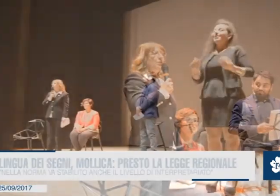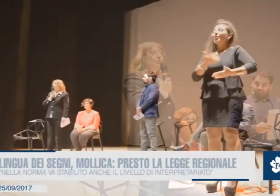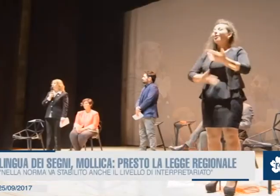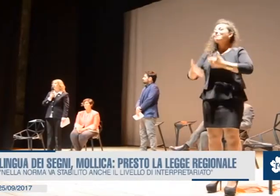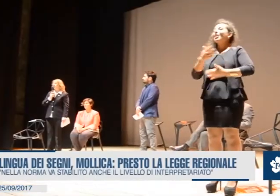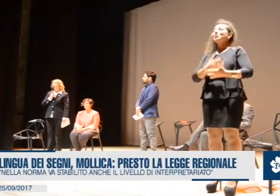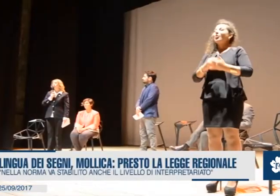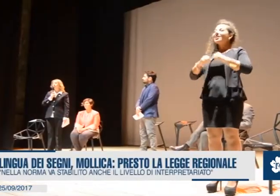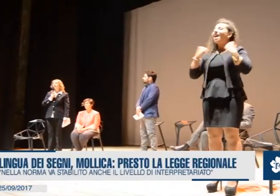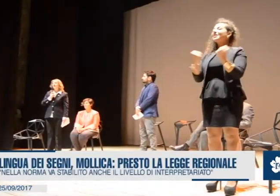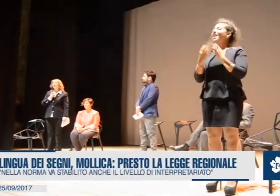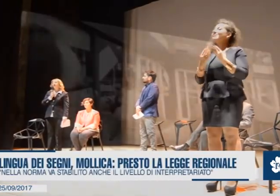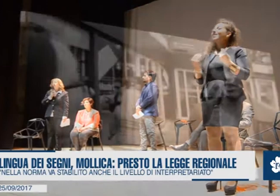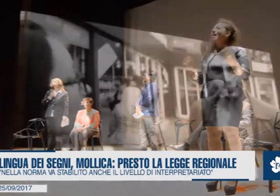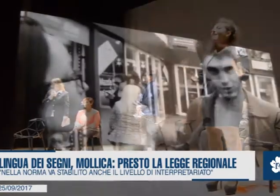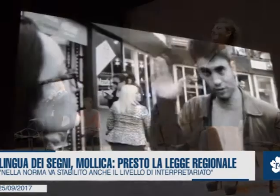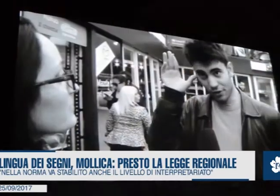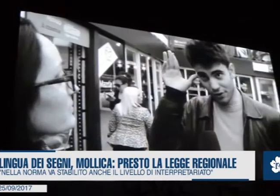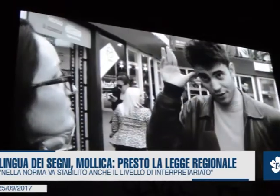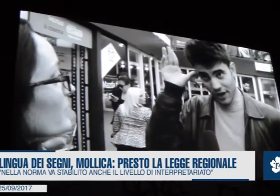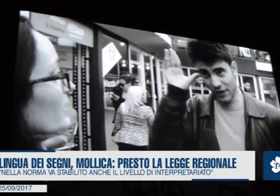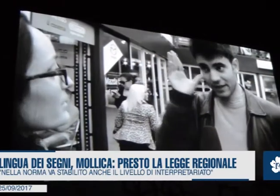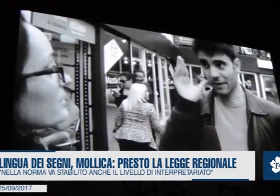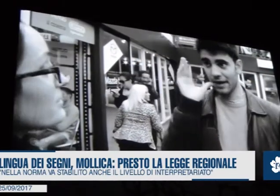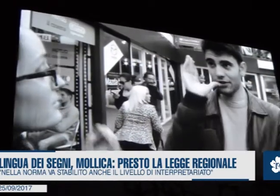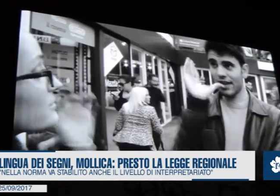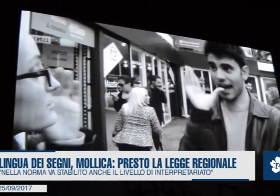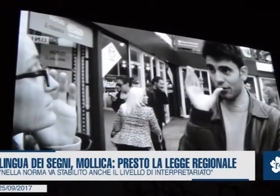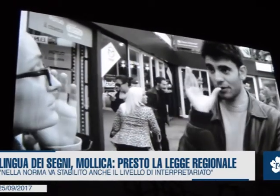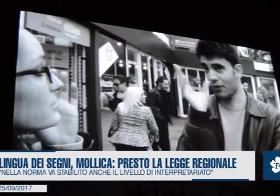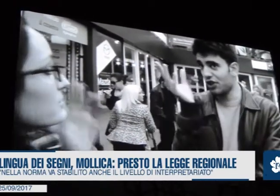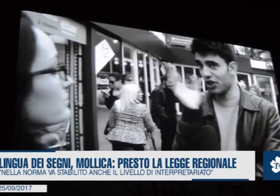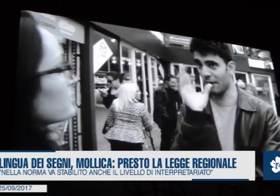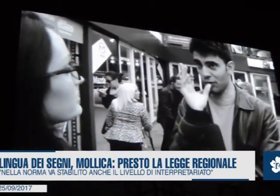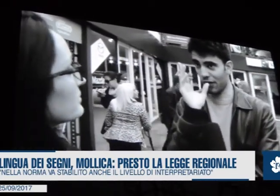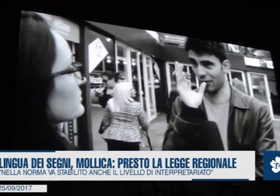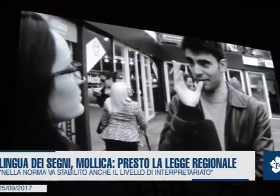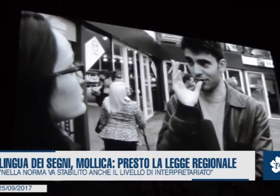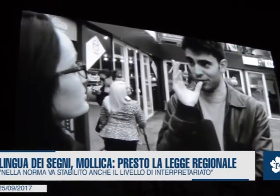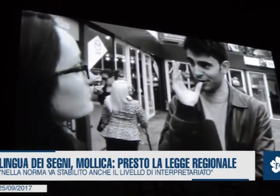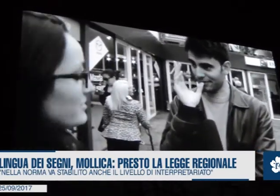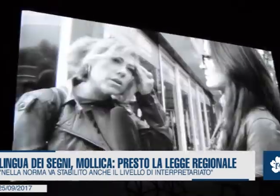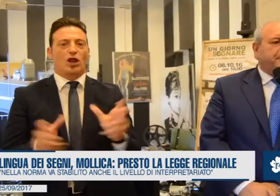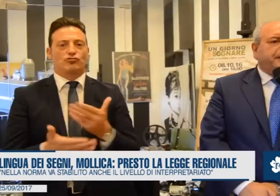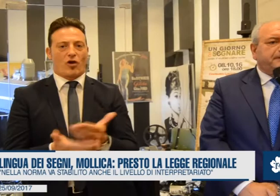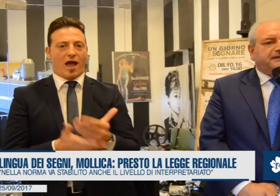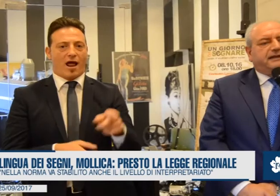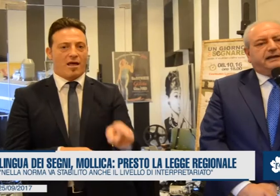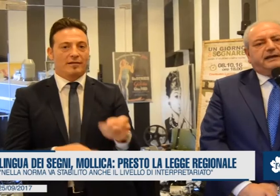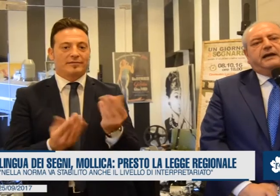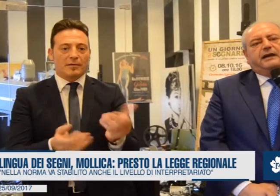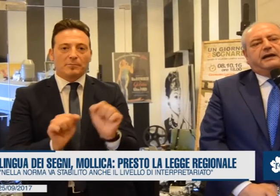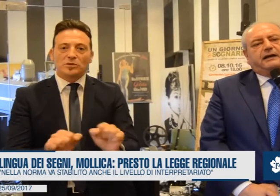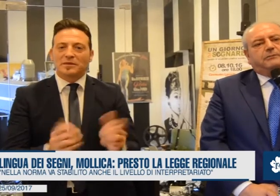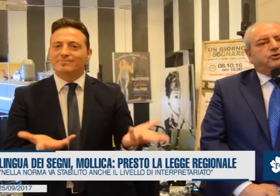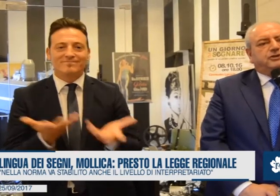sorde alla vita collettiva, istituendo l'albo regionale degli interpreti della lingua dei segni italiana. Così il Presidente